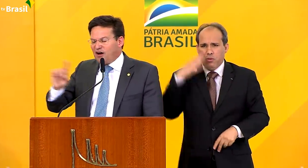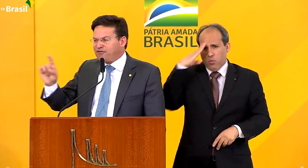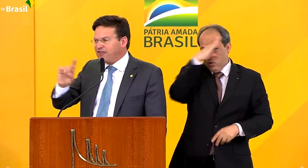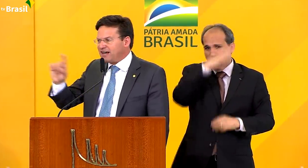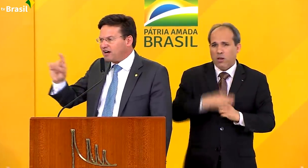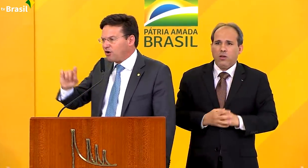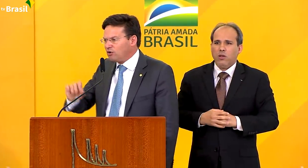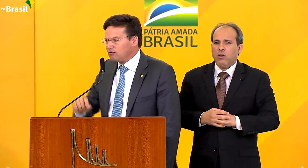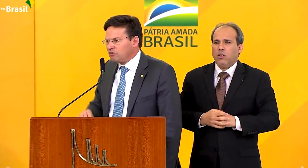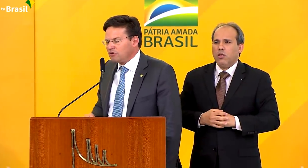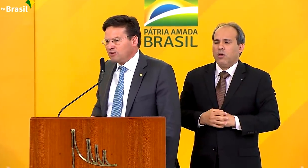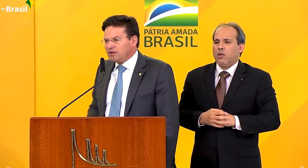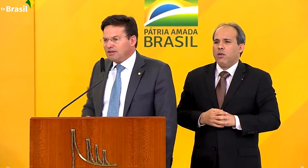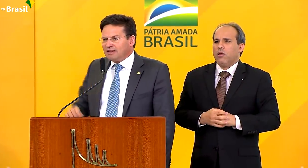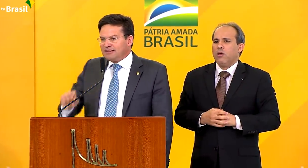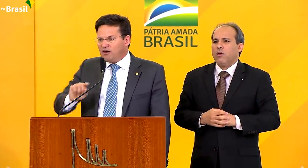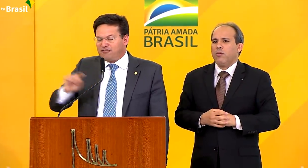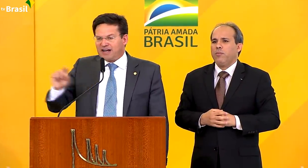que não fica